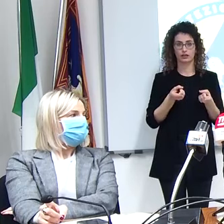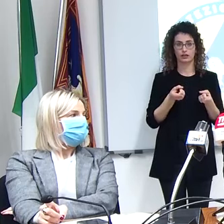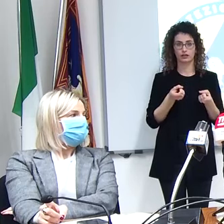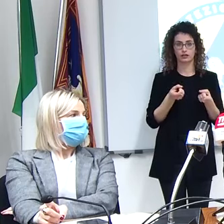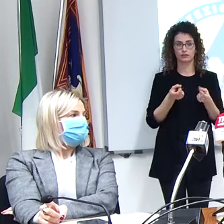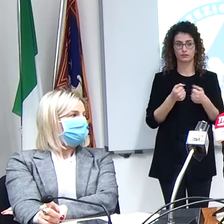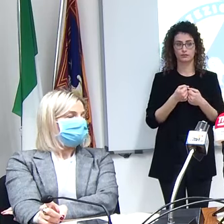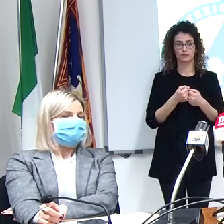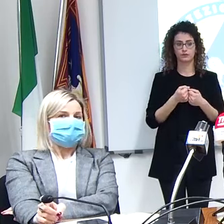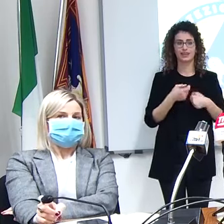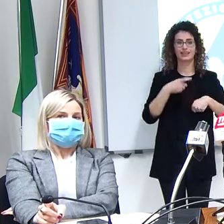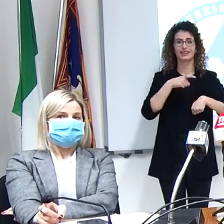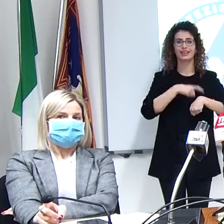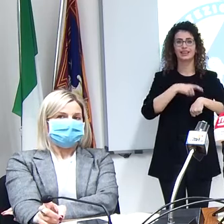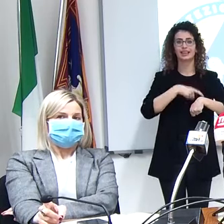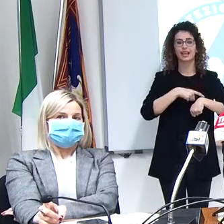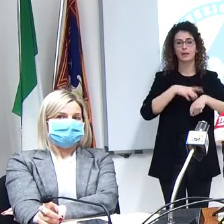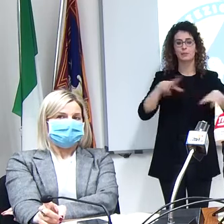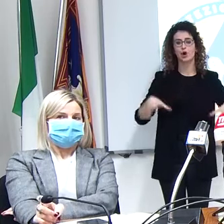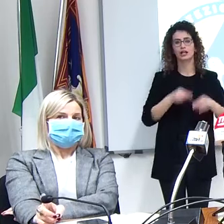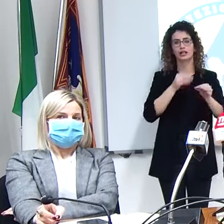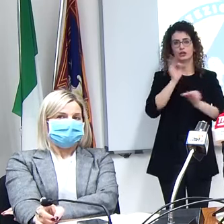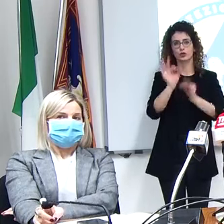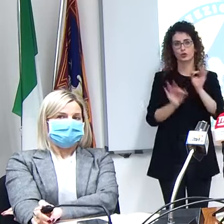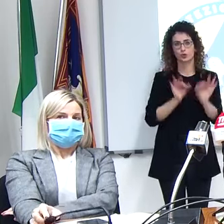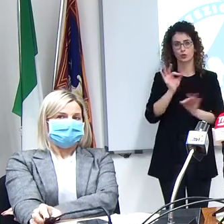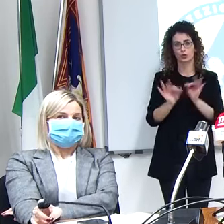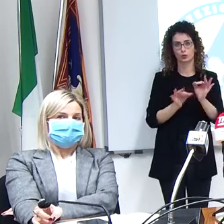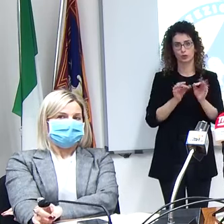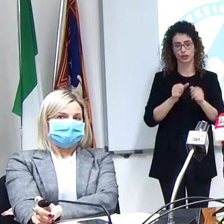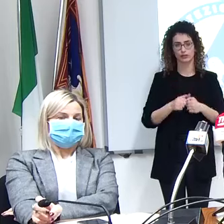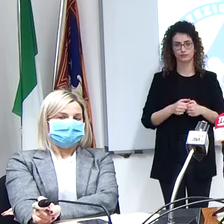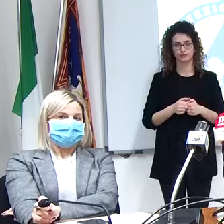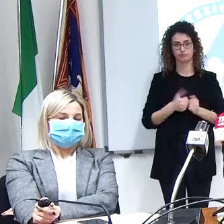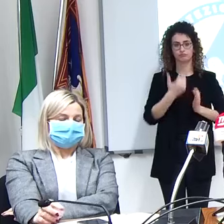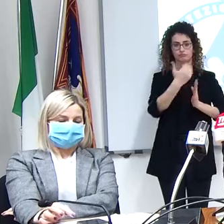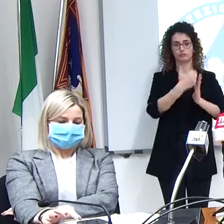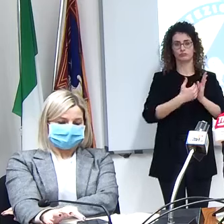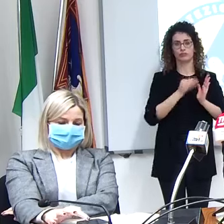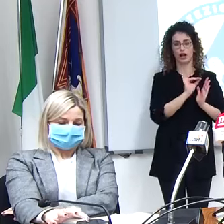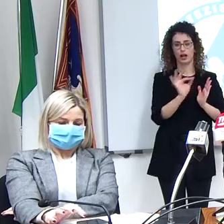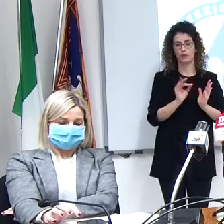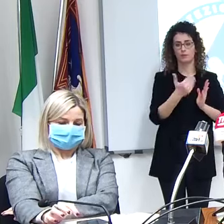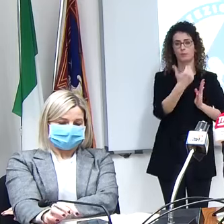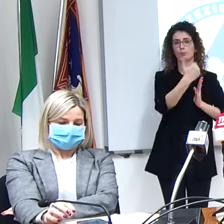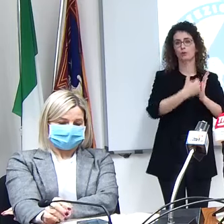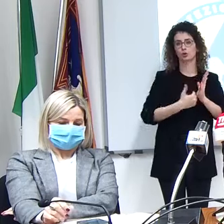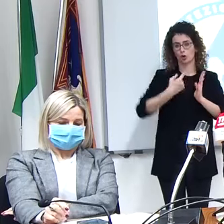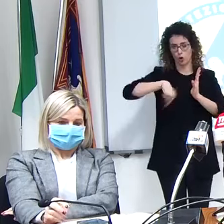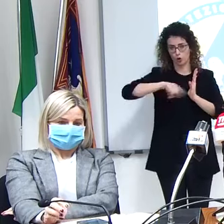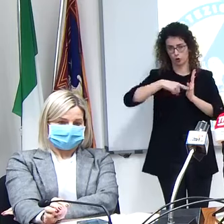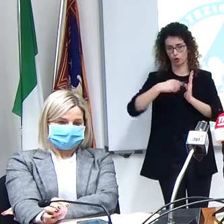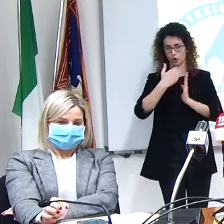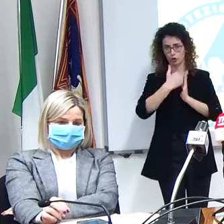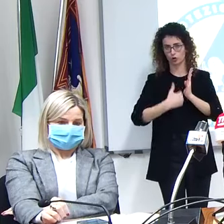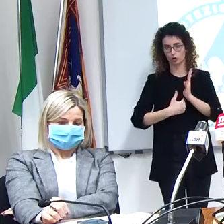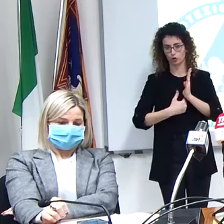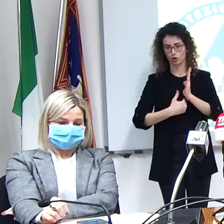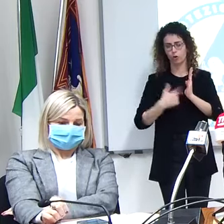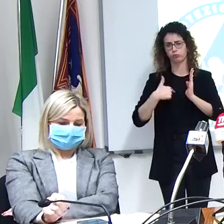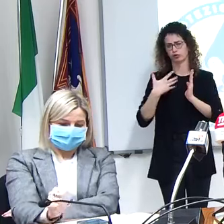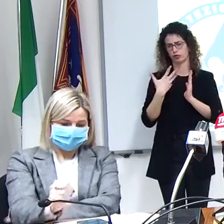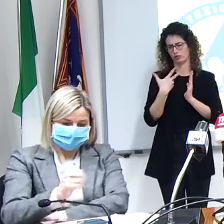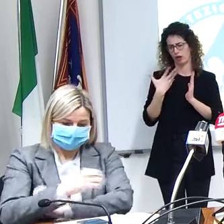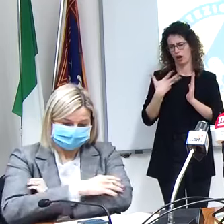sulla tempistica di avvio alcuni protocolli il protocollo nostro e anche molti